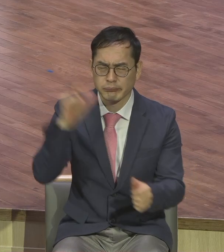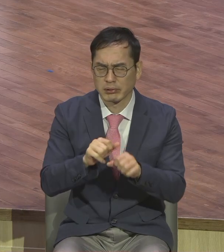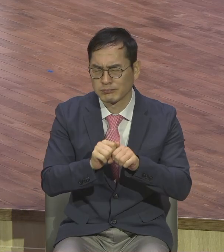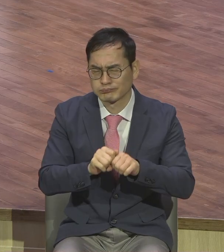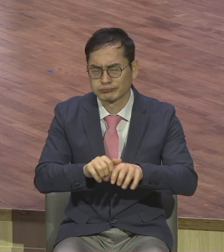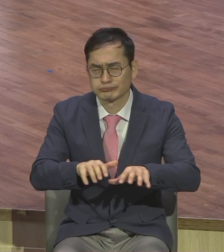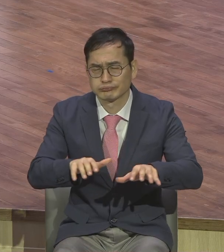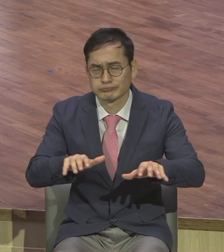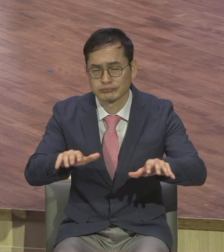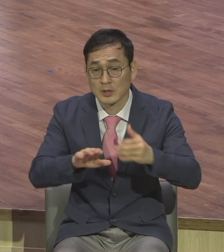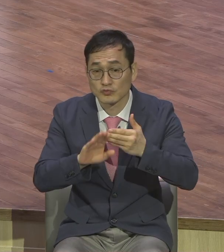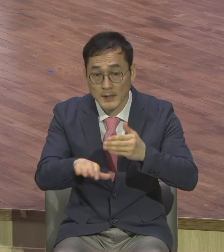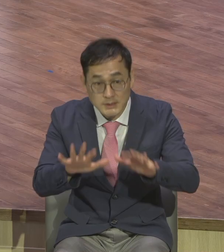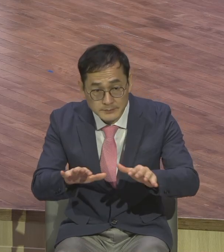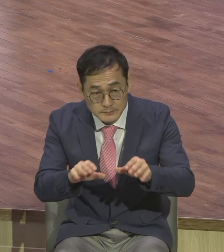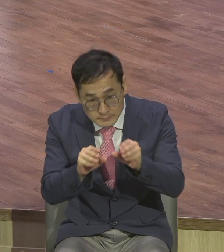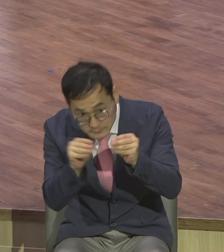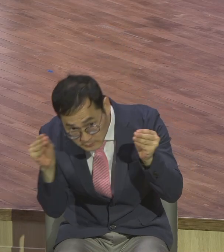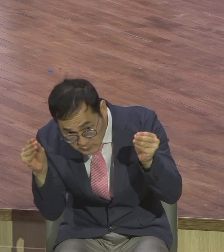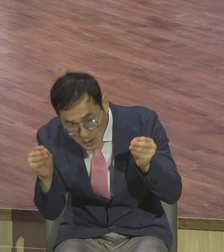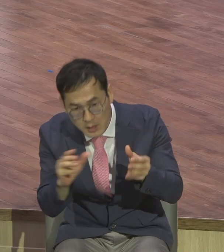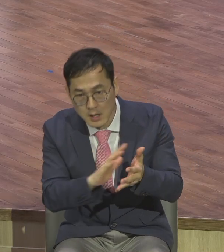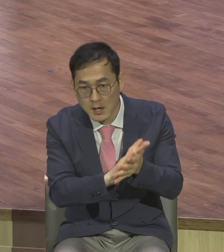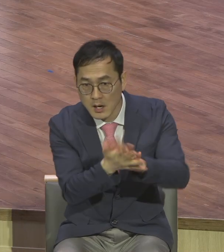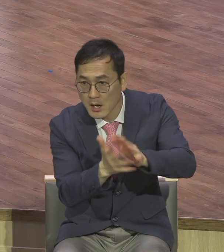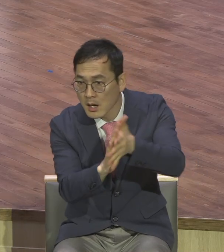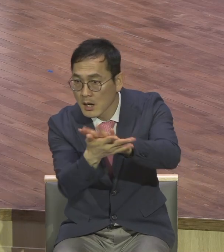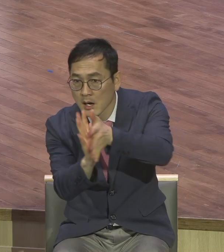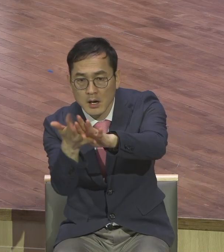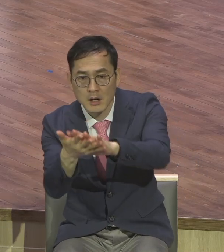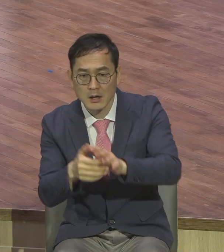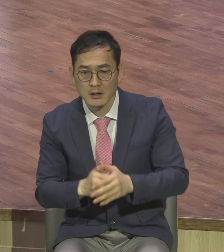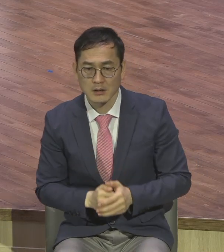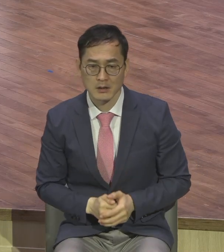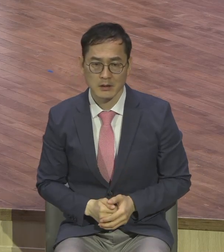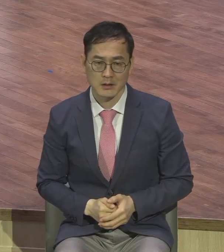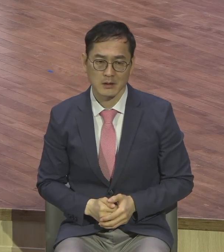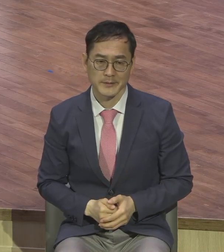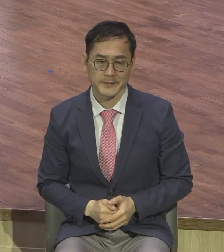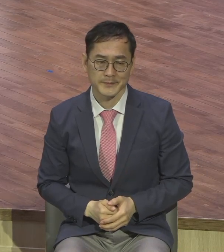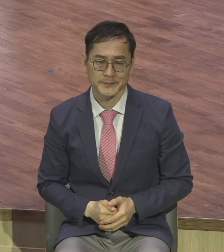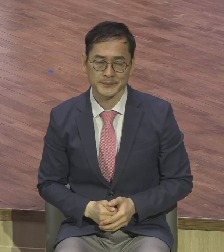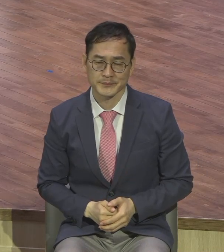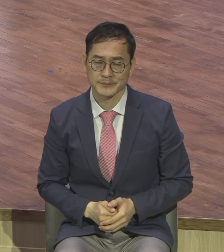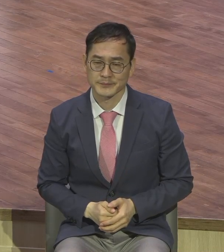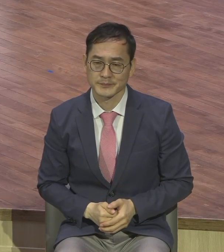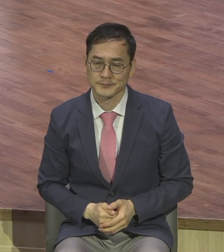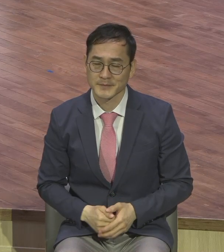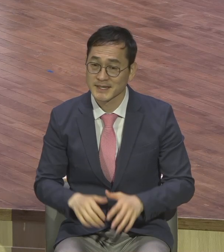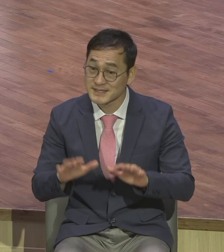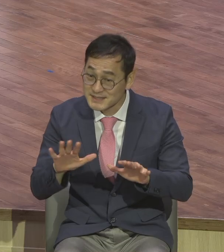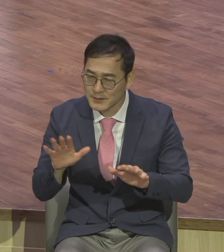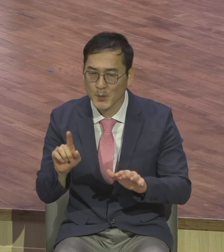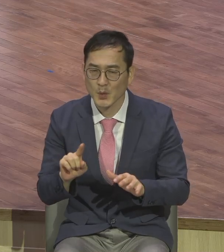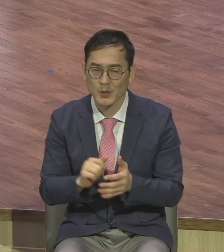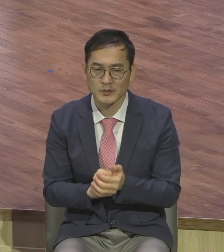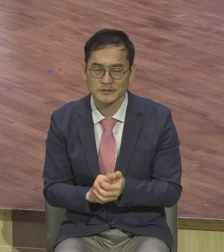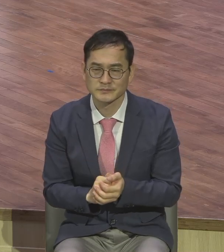우리는 급변하는 상황 속에 처해있어요. 그래서 지금 시대를 어떻게 나눠야 되느냐. 코로나 이전